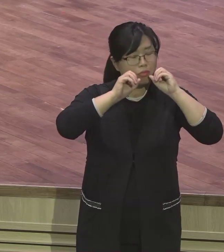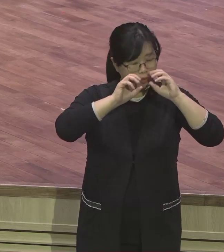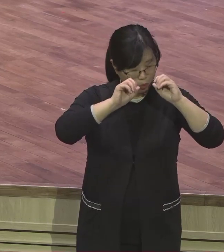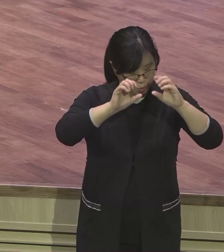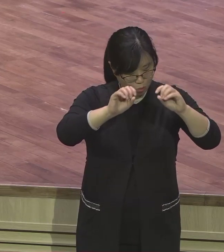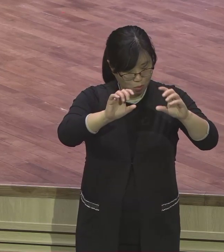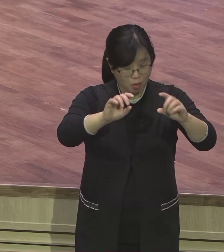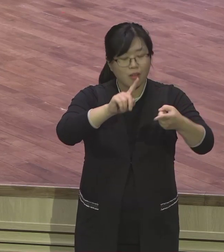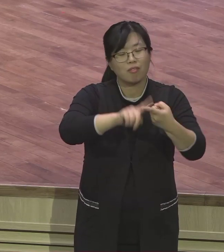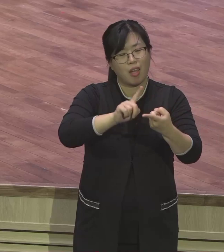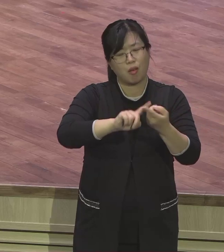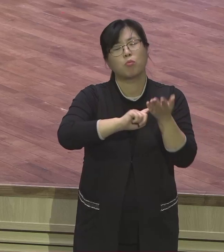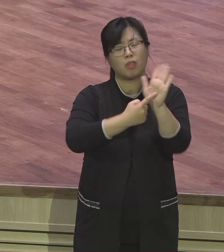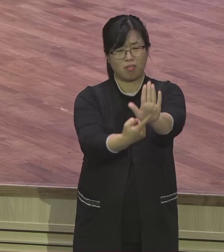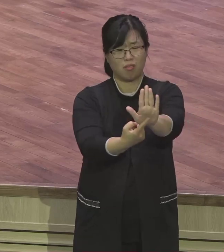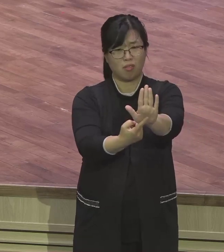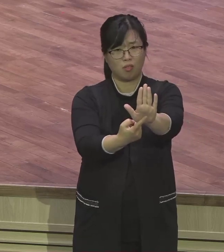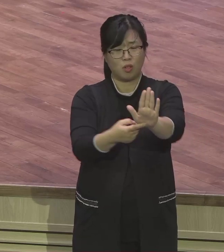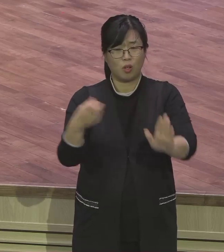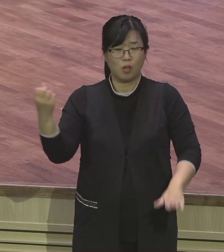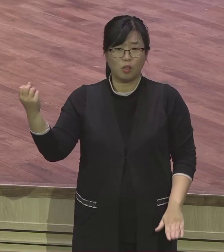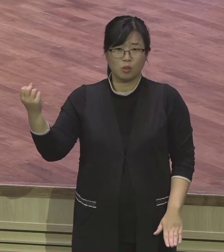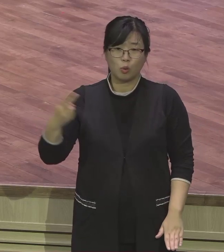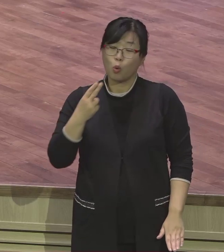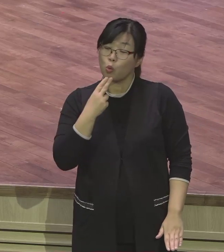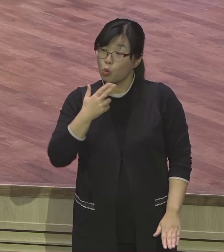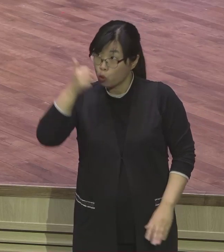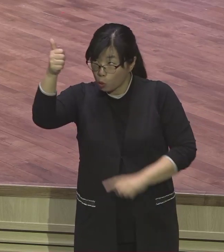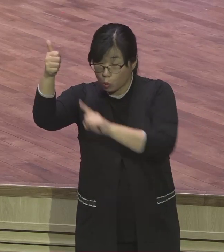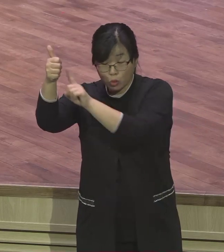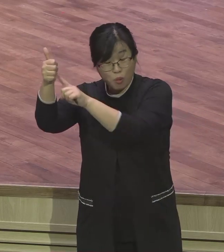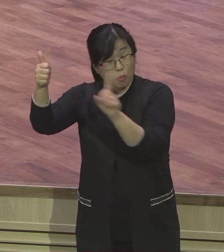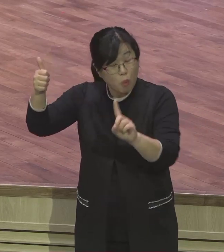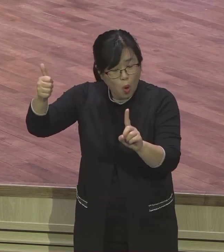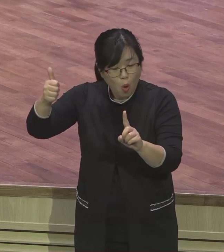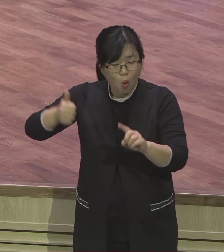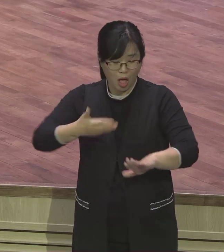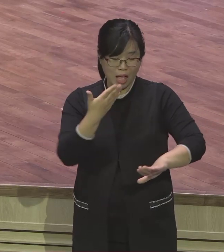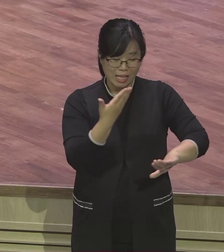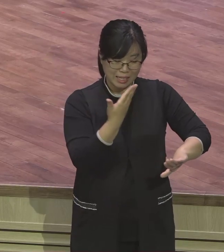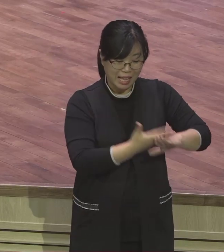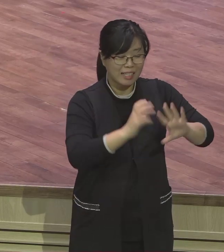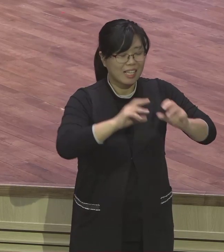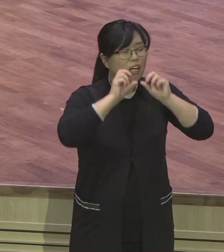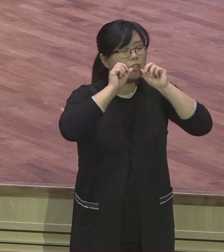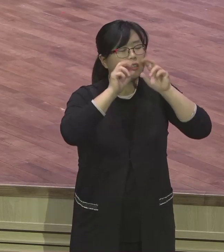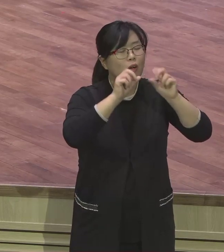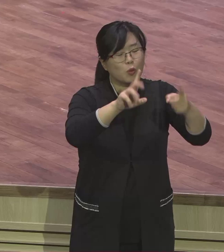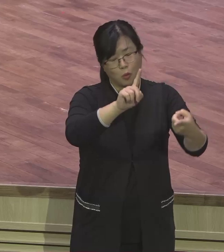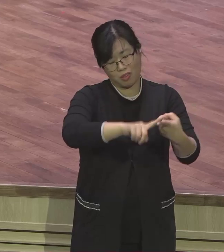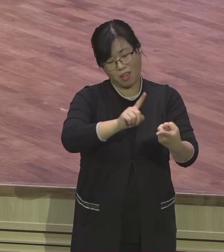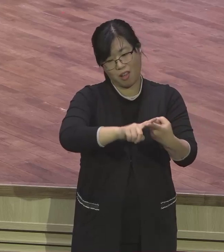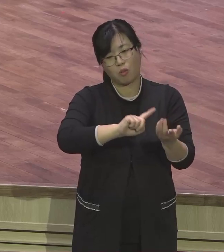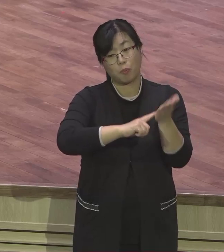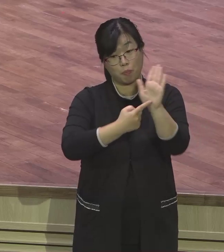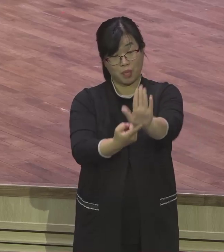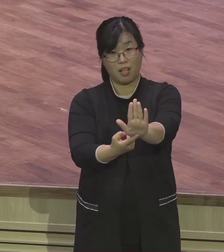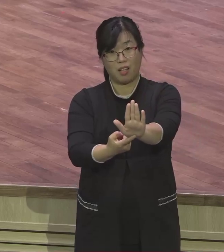보여주고 있는 겁니다. 성경 흐름. 전체 흐름이 뭐냐. 예수 거기서를 통한 구원의